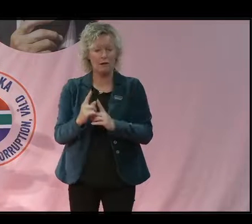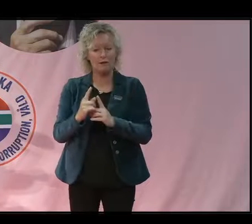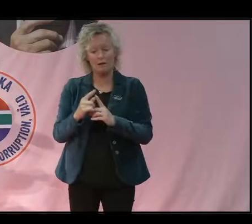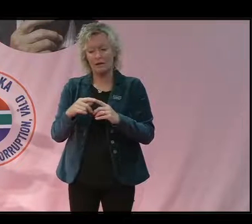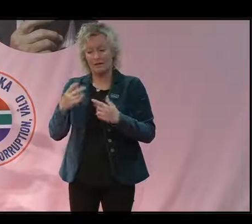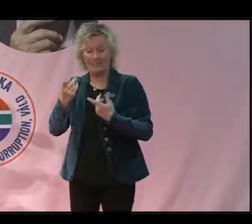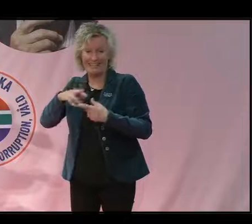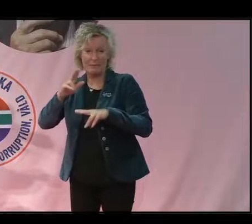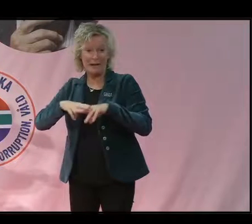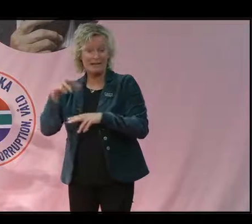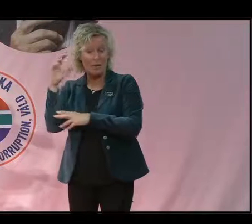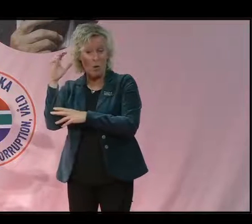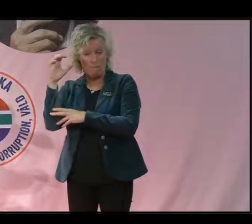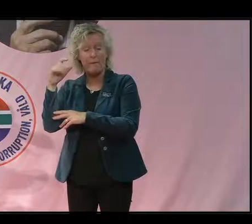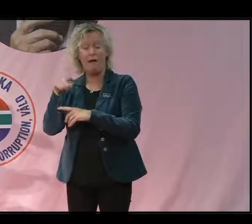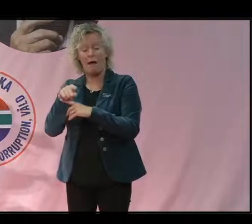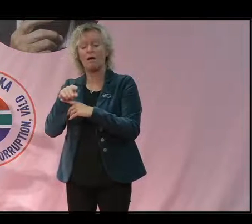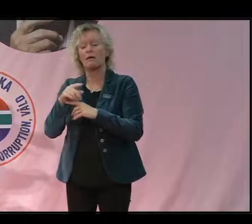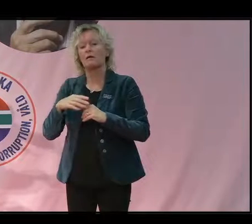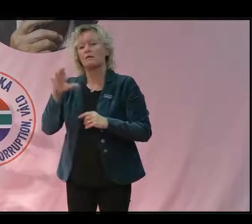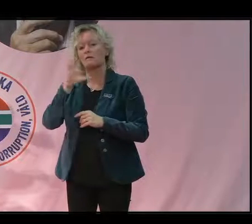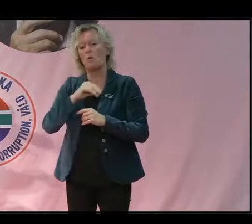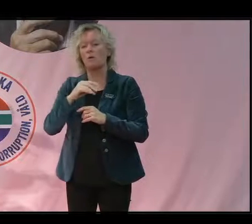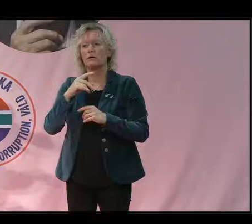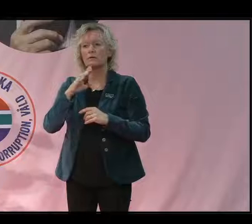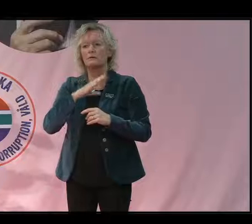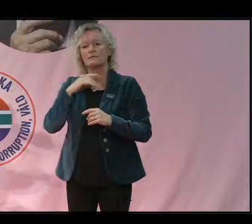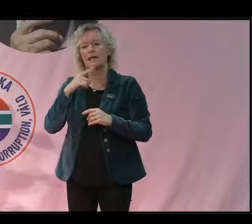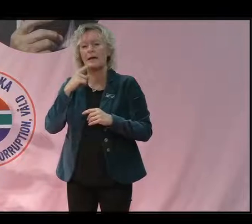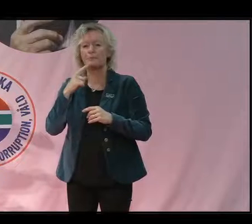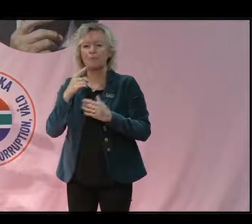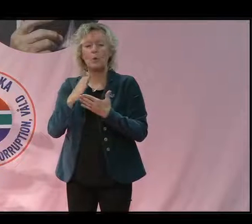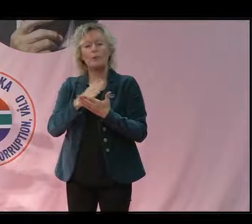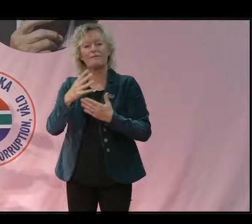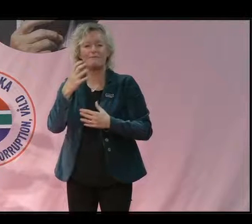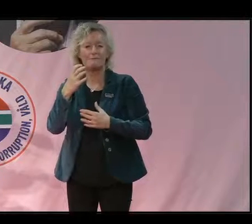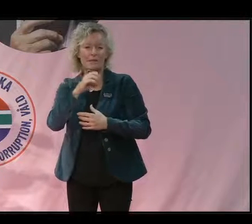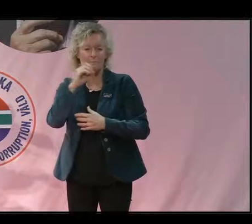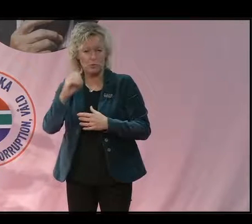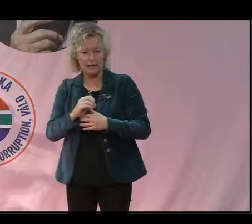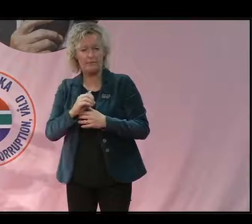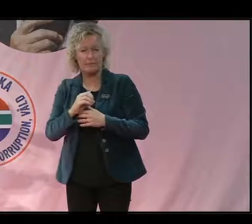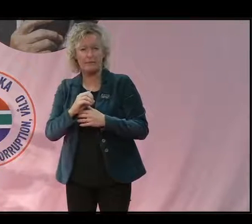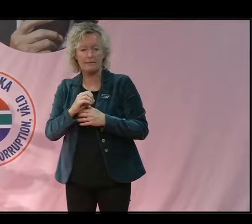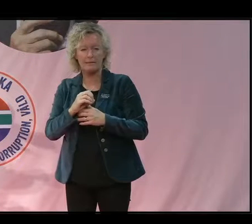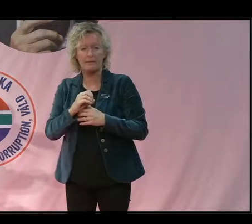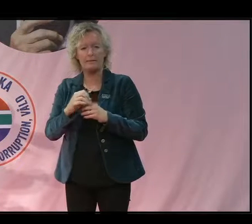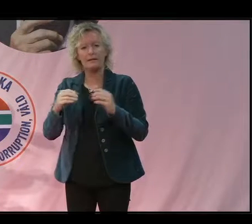Colombia till exempel så finns det en siffra som säger att ungefär 50% av